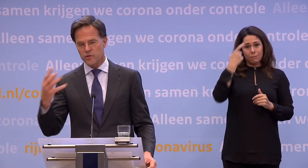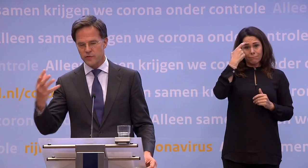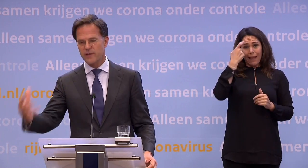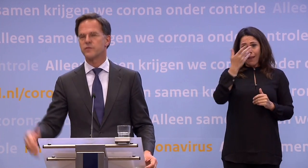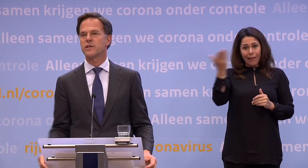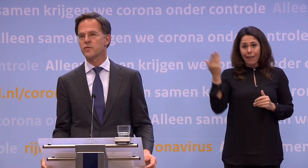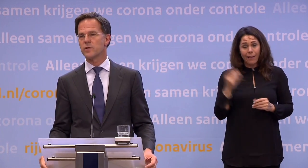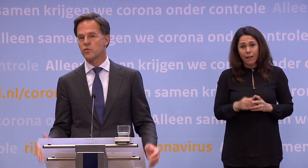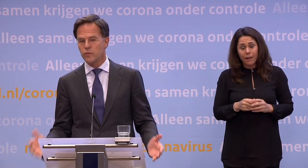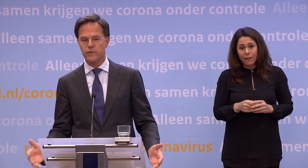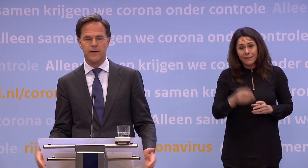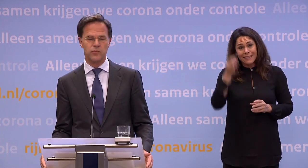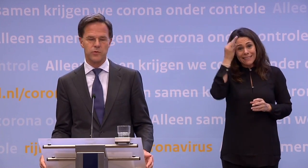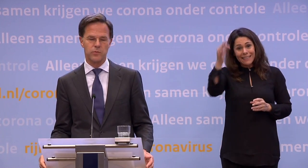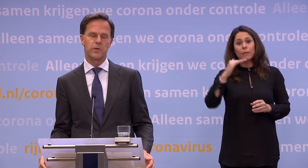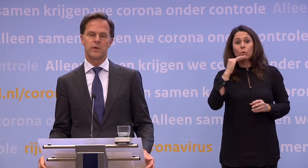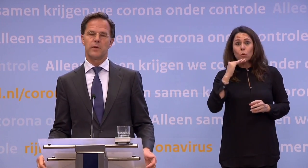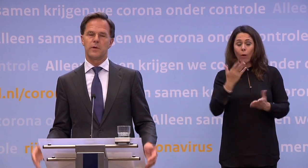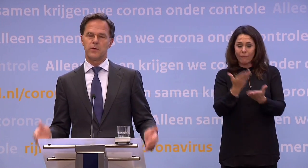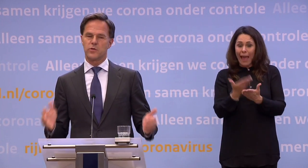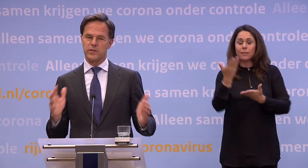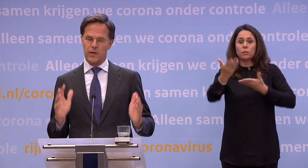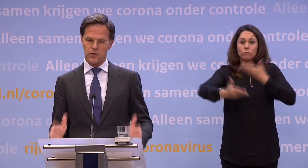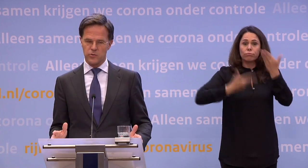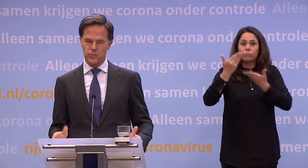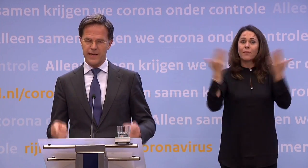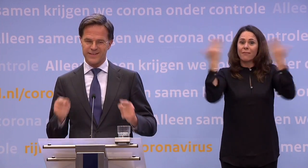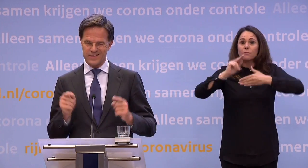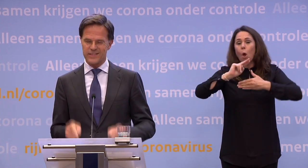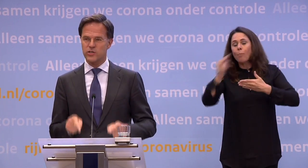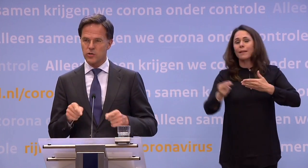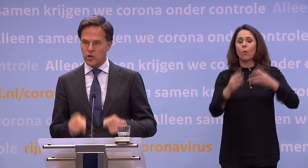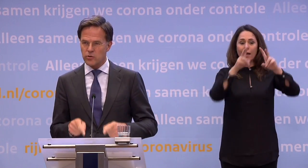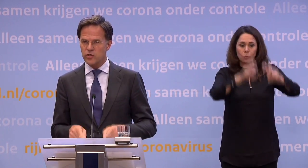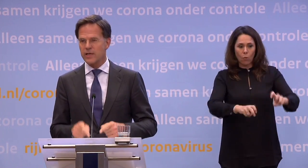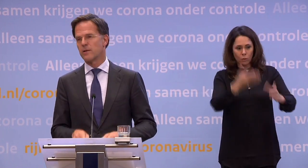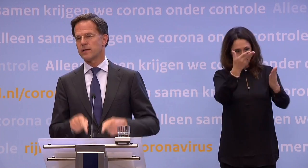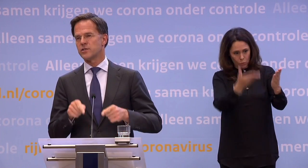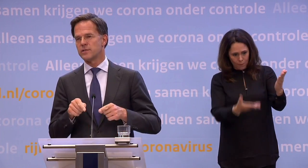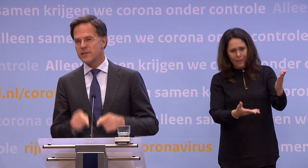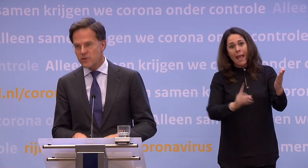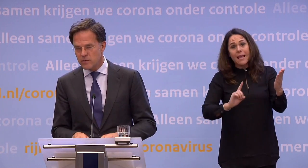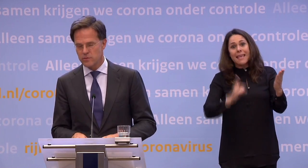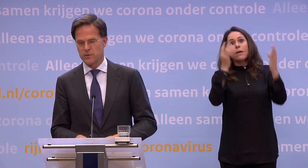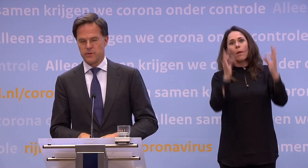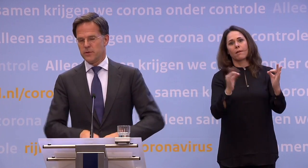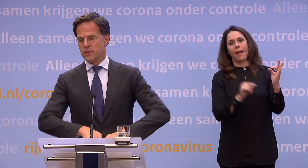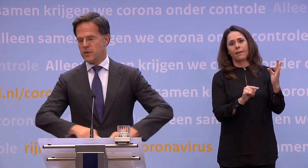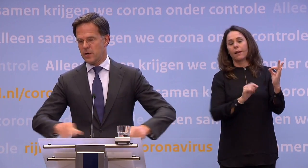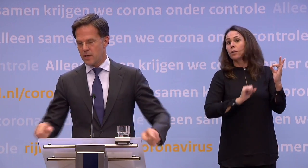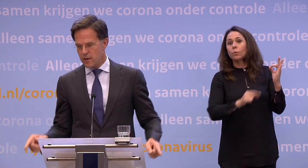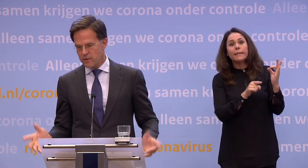slim genoeg... ...om als de feiten verteld worden, dat doen we vanavond opnieuw. Jongens, uit al het onderzoek blijkt, dit is cruciaal. En als je het niet doet,